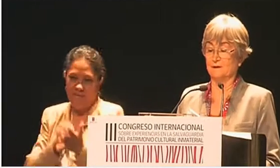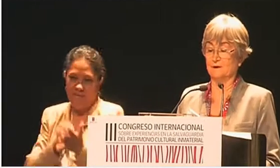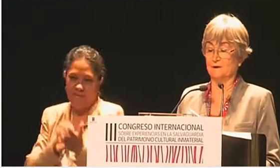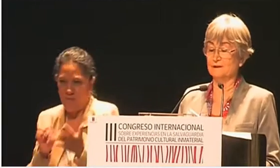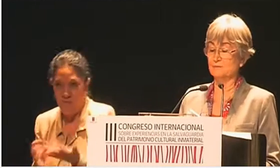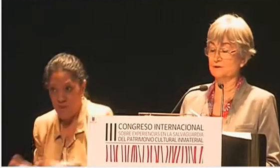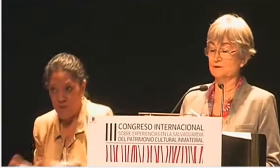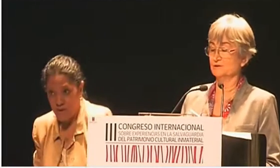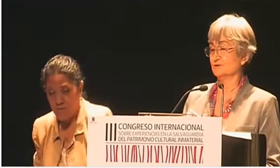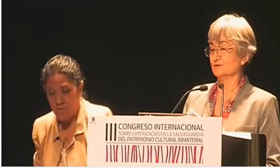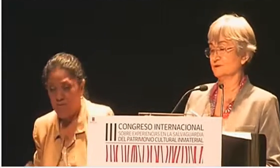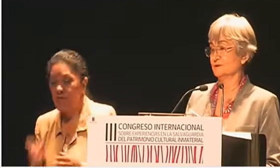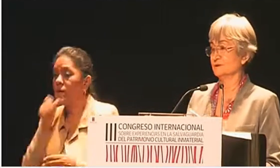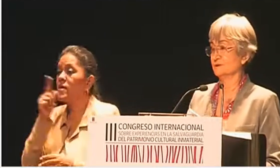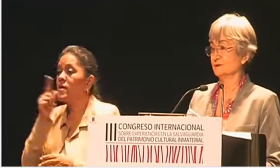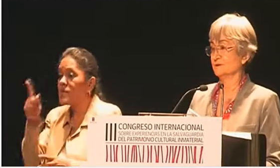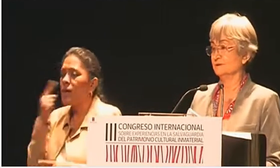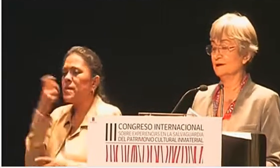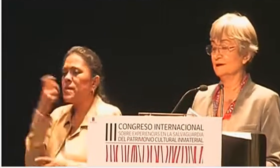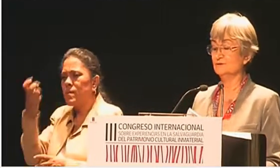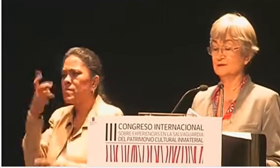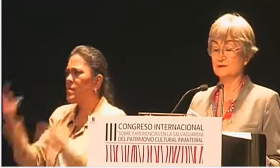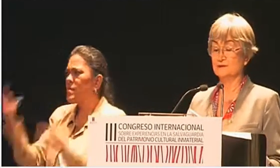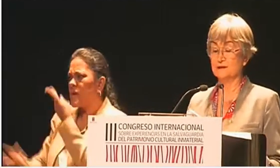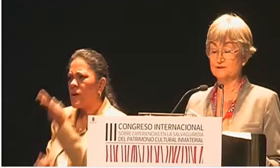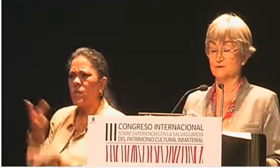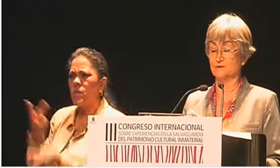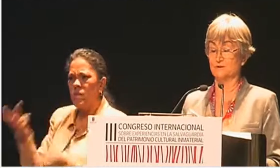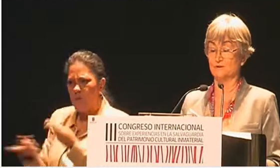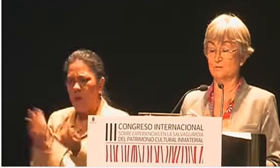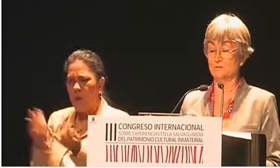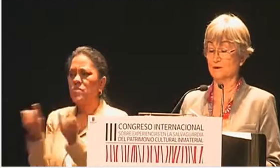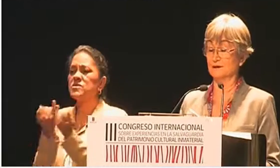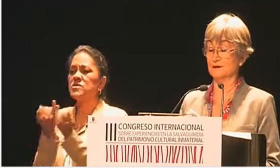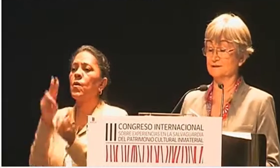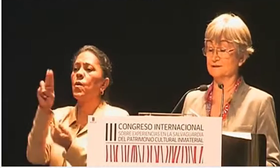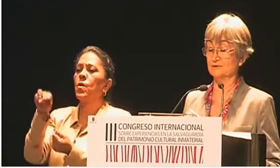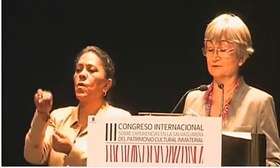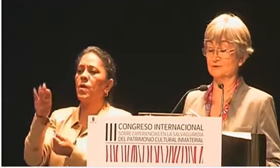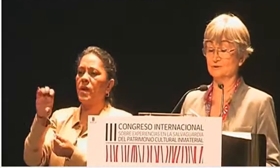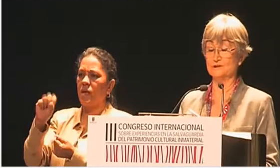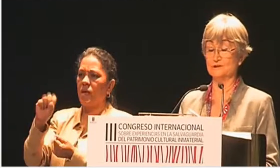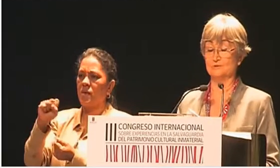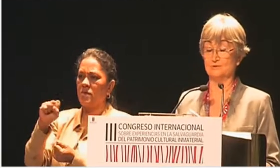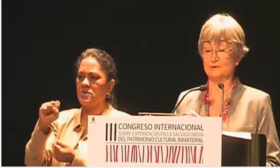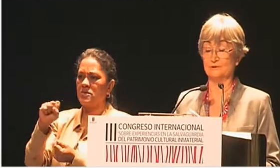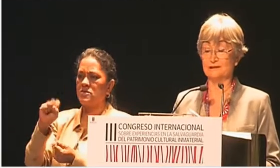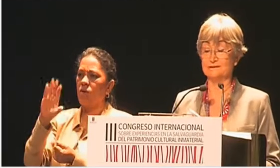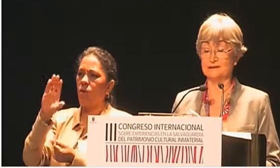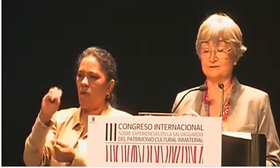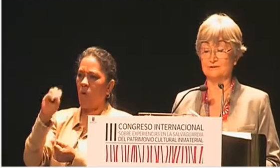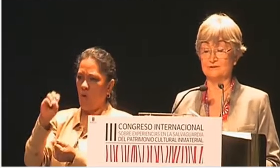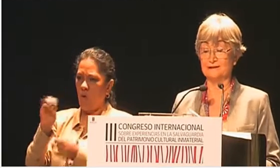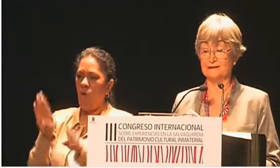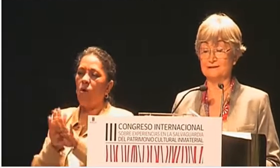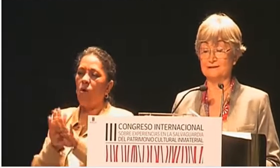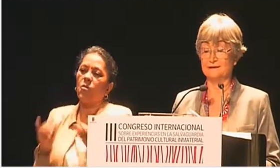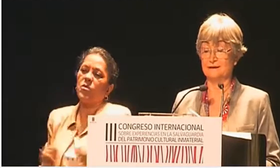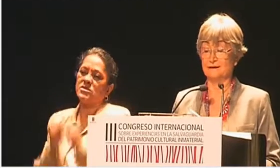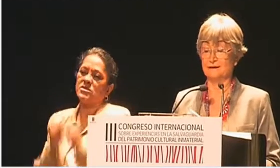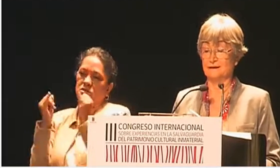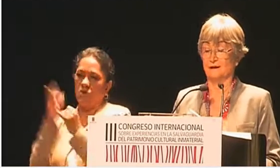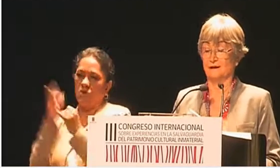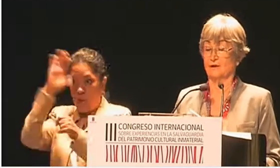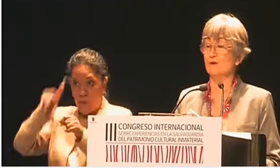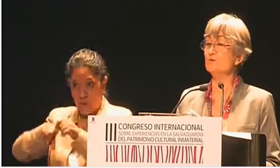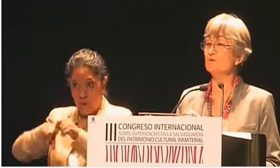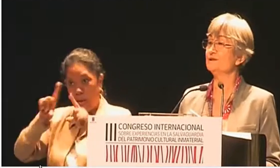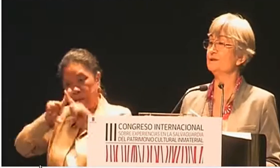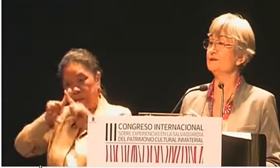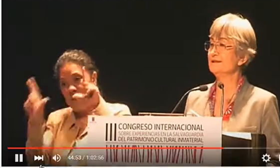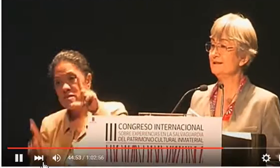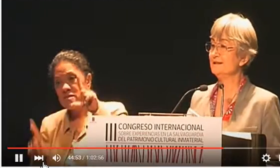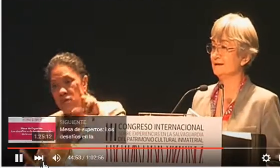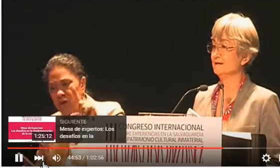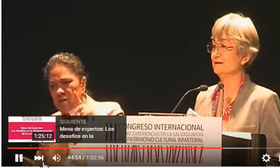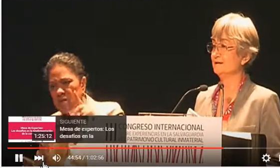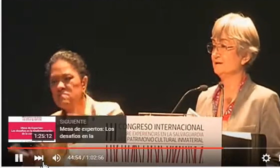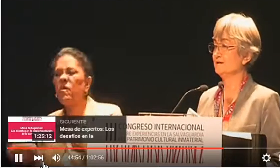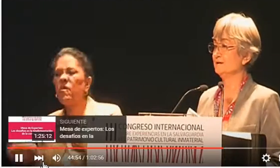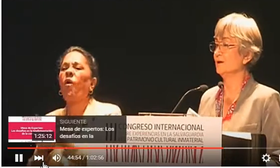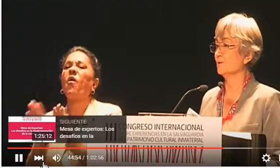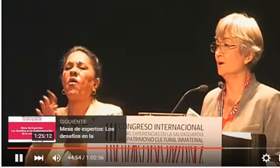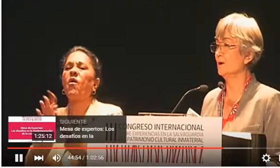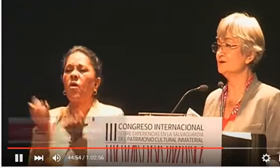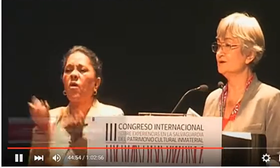Preguntamos entonces, tanto en la UNESCO como en las instituciones culturales nacionales, ¿cómo se decide